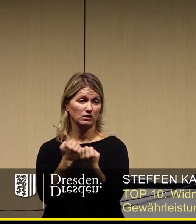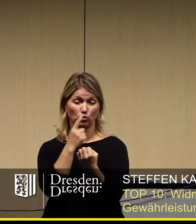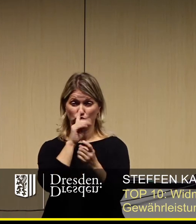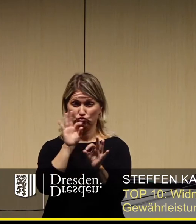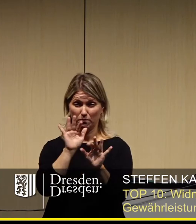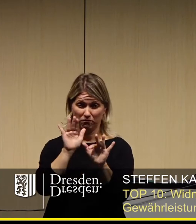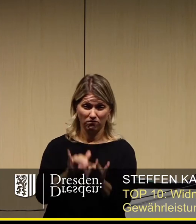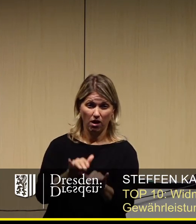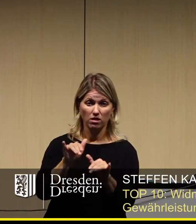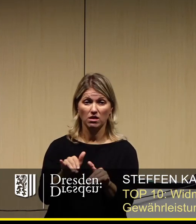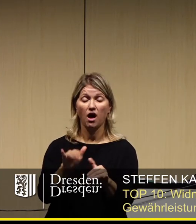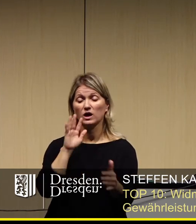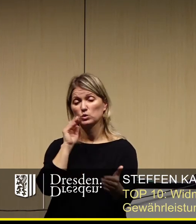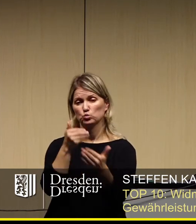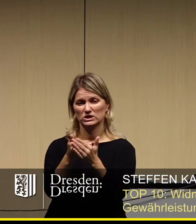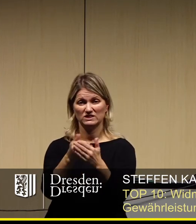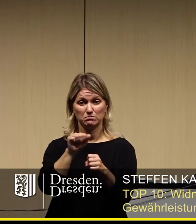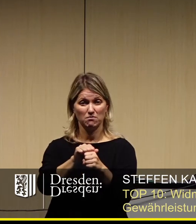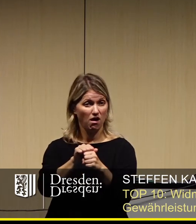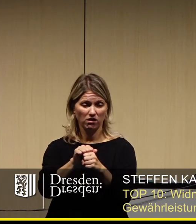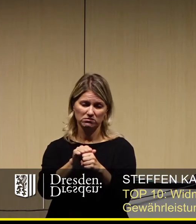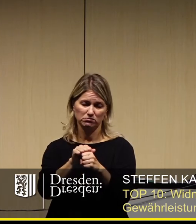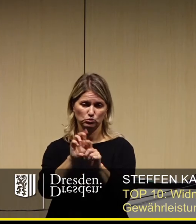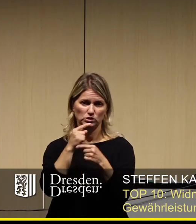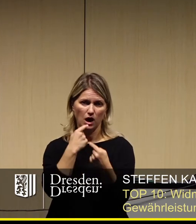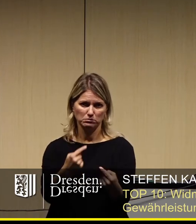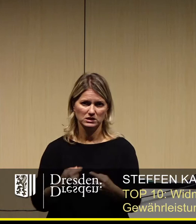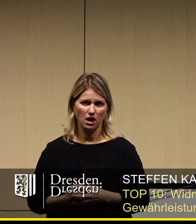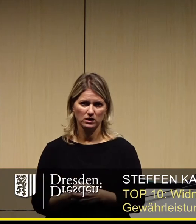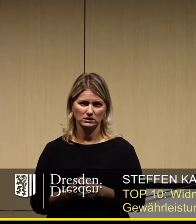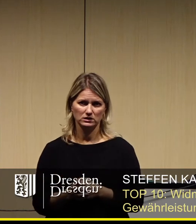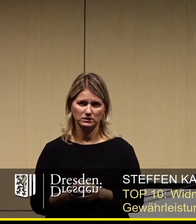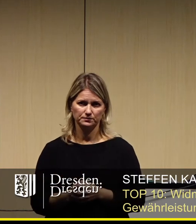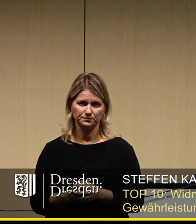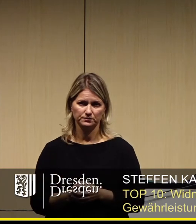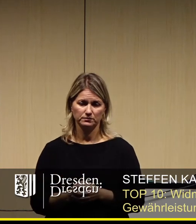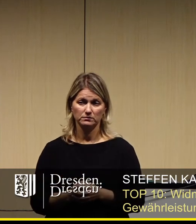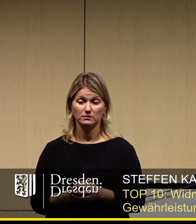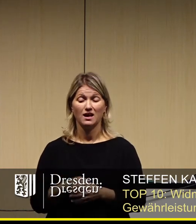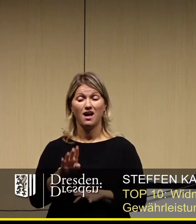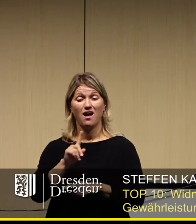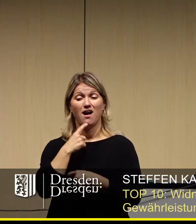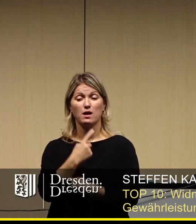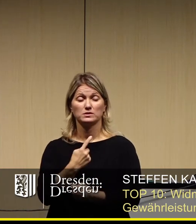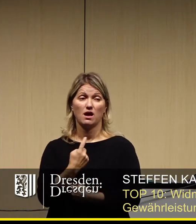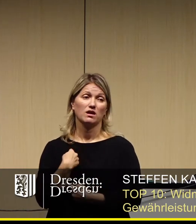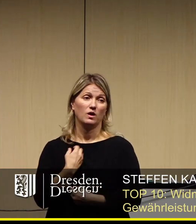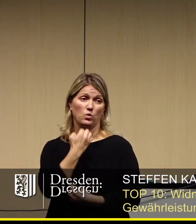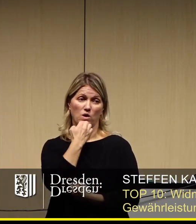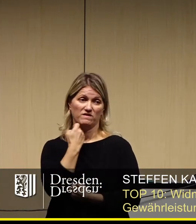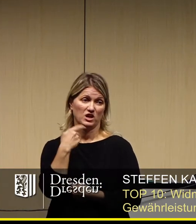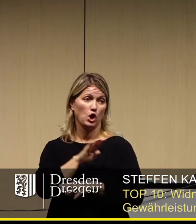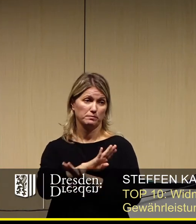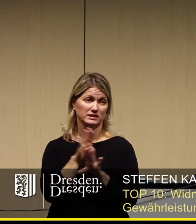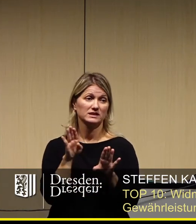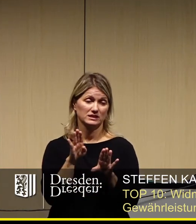kurzfristig abgesagt werden. Das Letzte hoffen wir, dass es nicht eintritt. Das